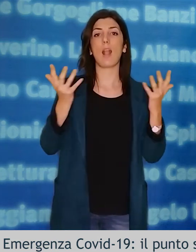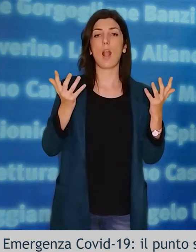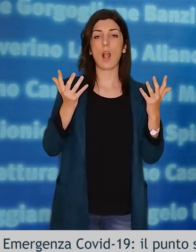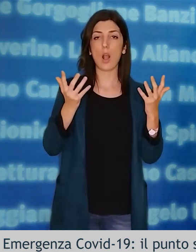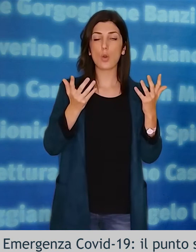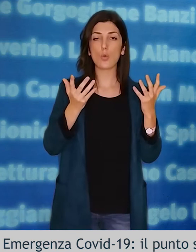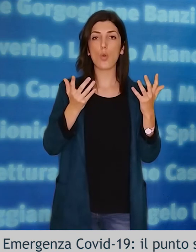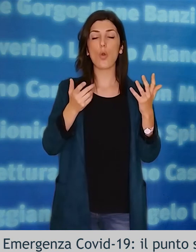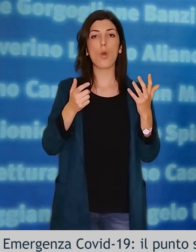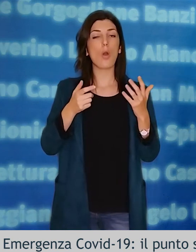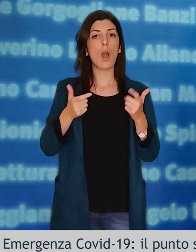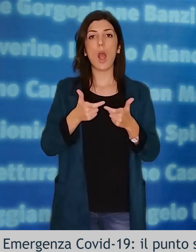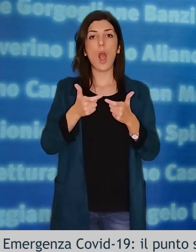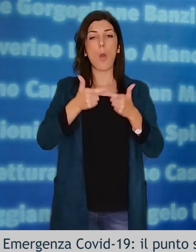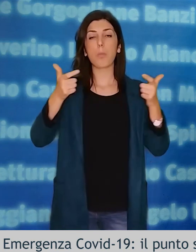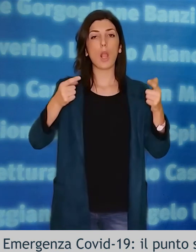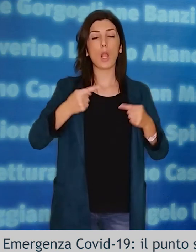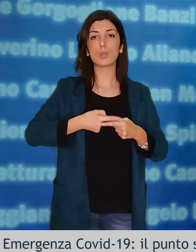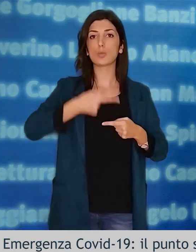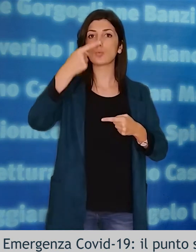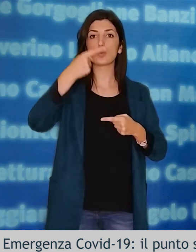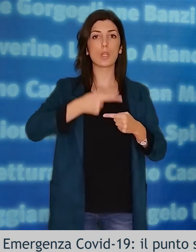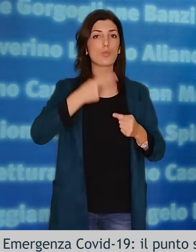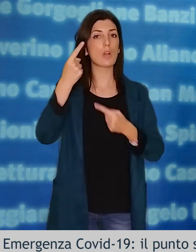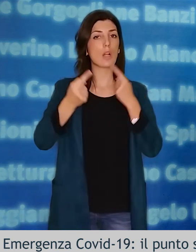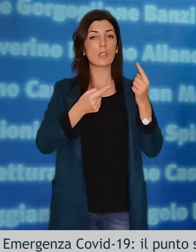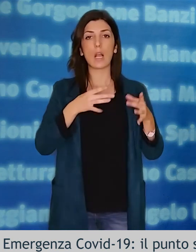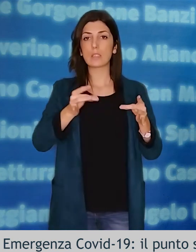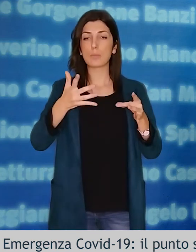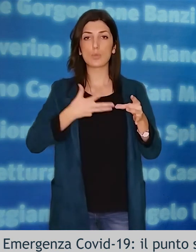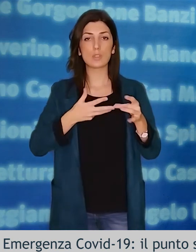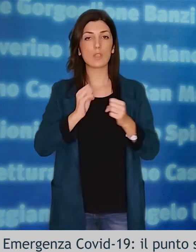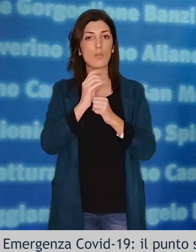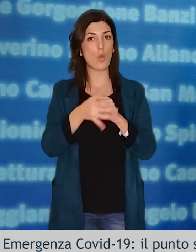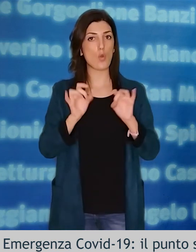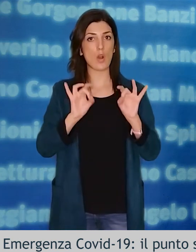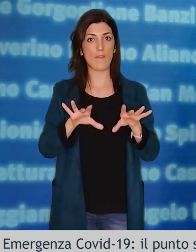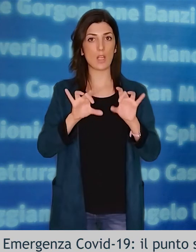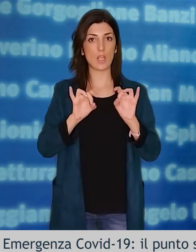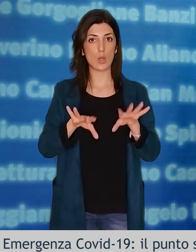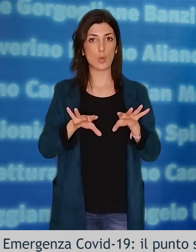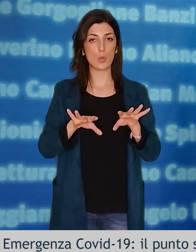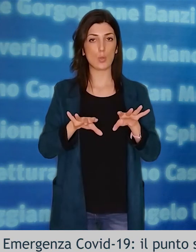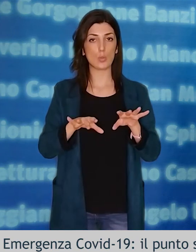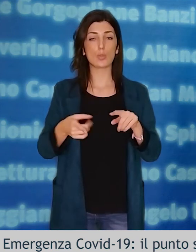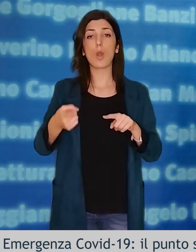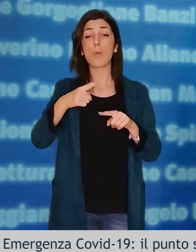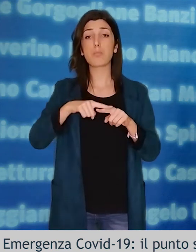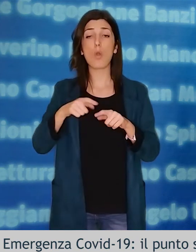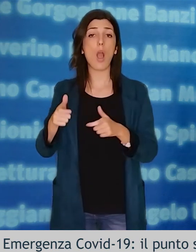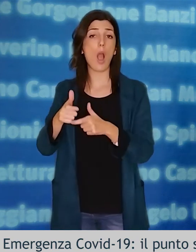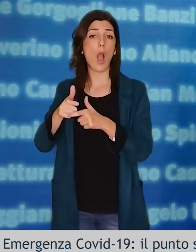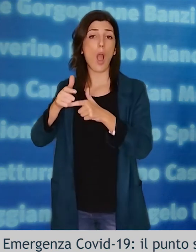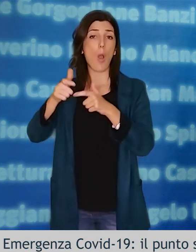trend di aumento giornaliero dei casi positivi per Covid-19, con aumento degli